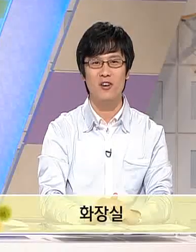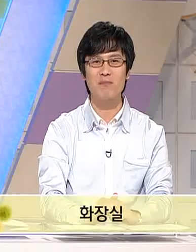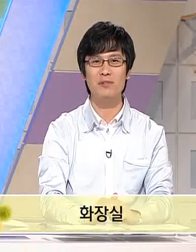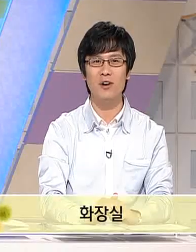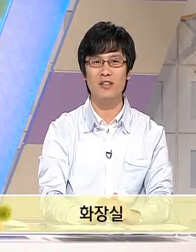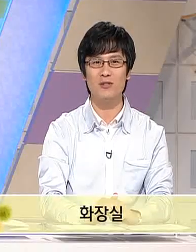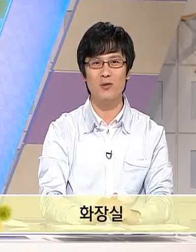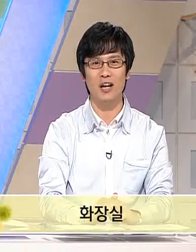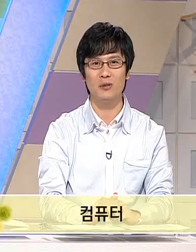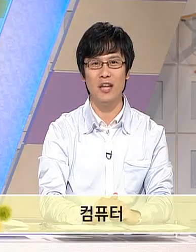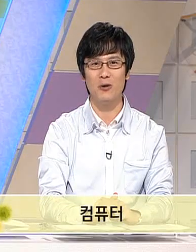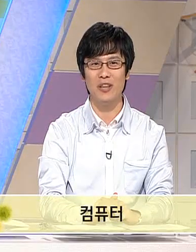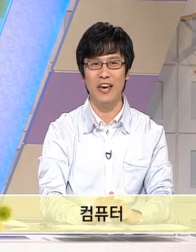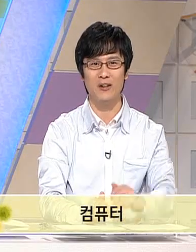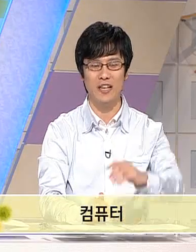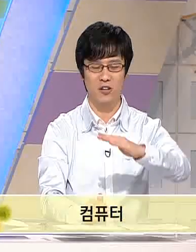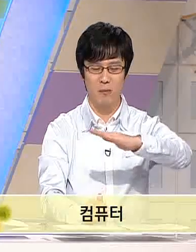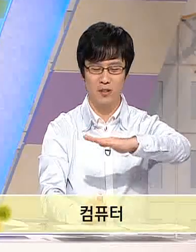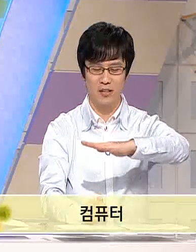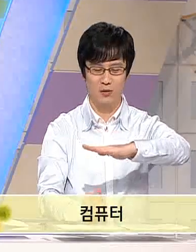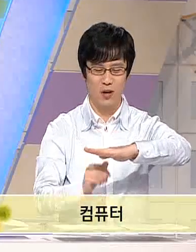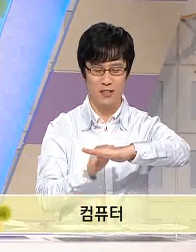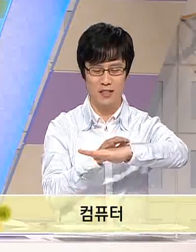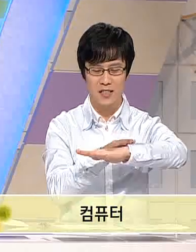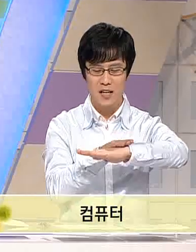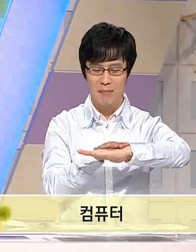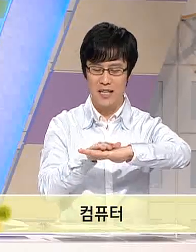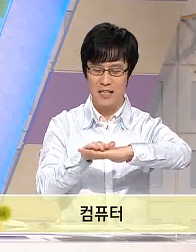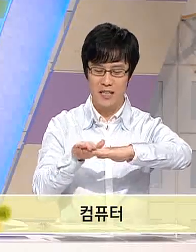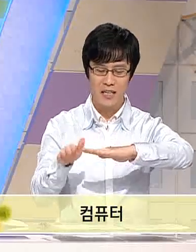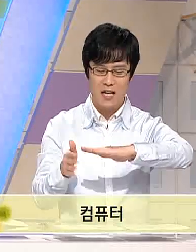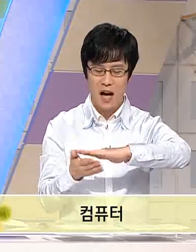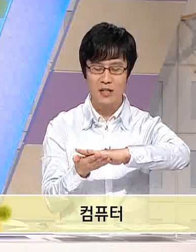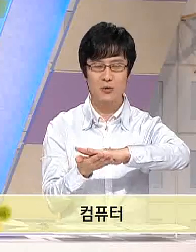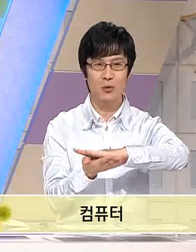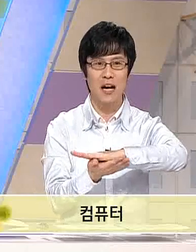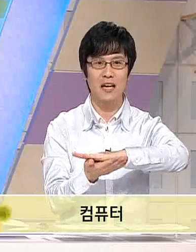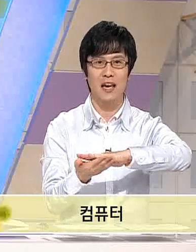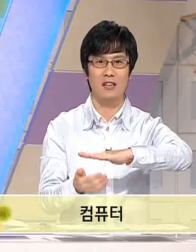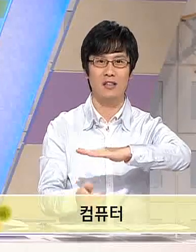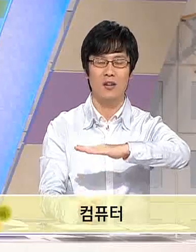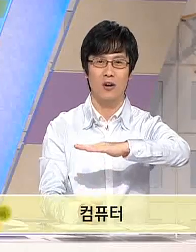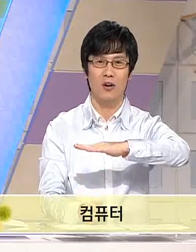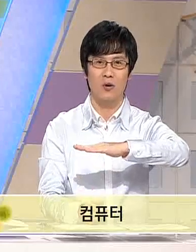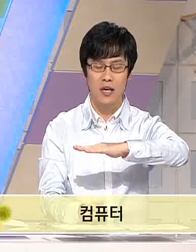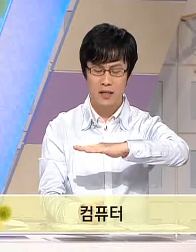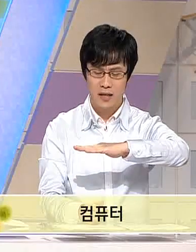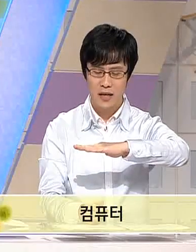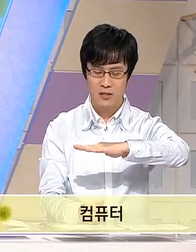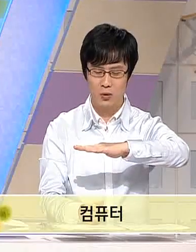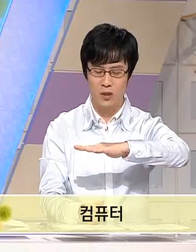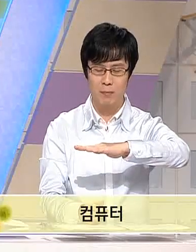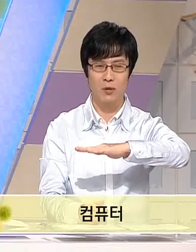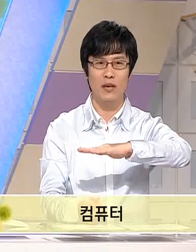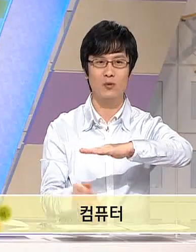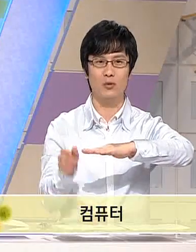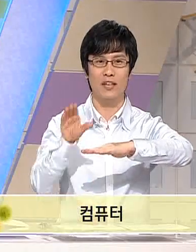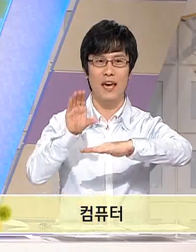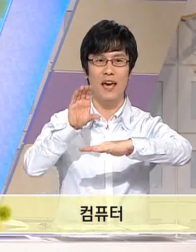컴퓨터라는 수화가 또 나오네요. 자 컴퓨터라는 수화는 바닥이 아래쪽으로 향하게 한 향하게 해서 곧게 편 왼손 위에